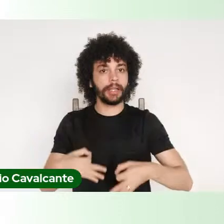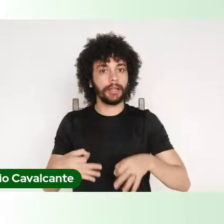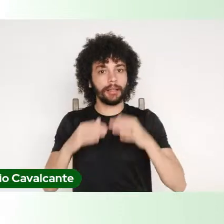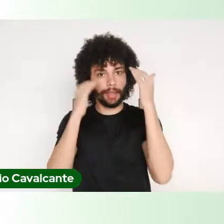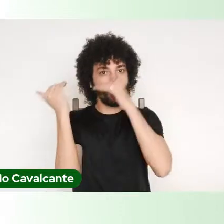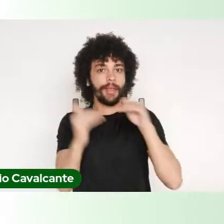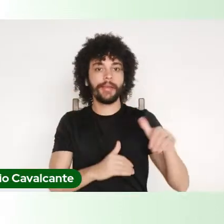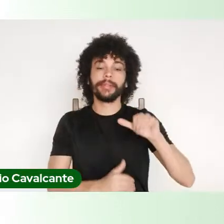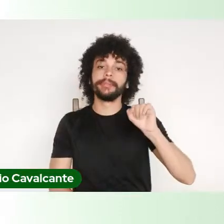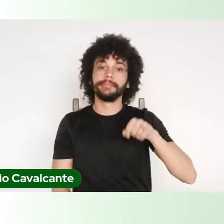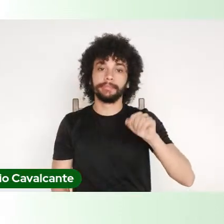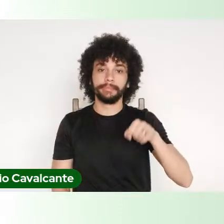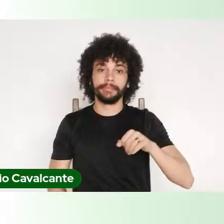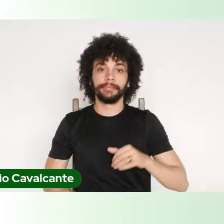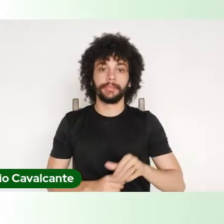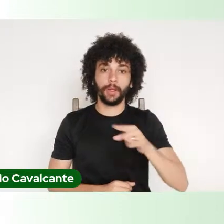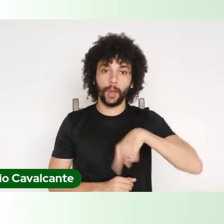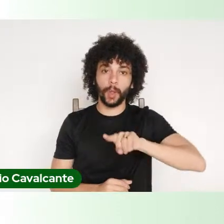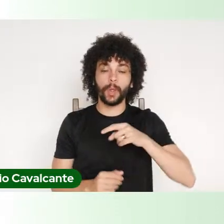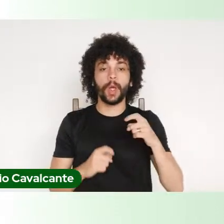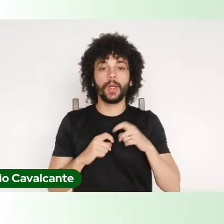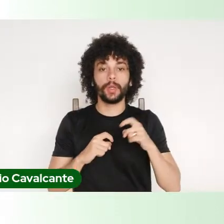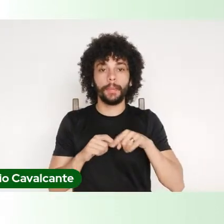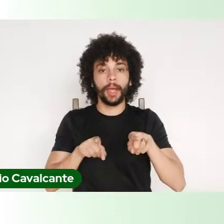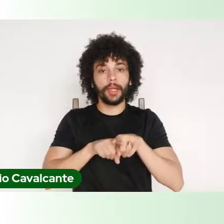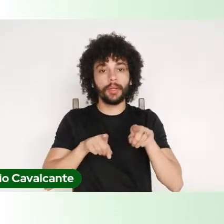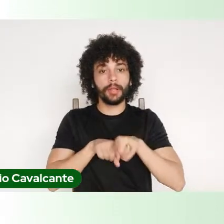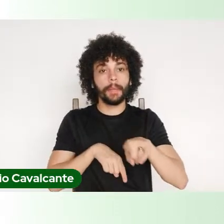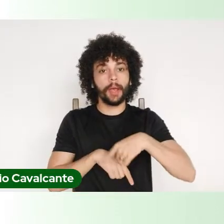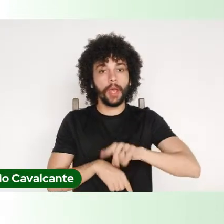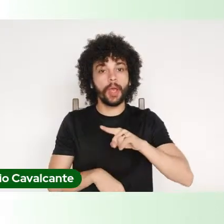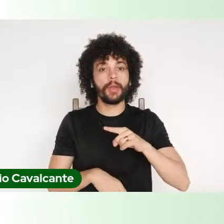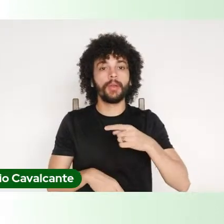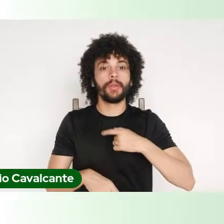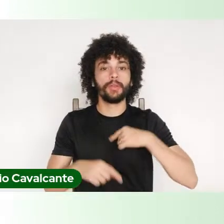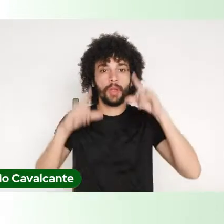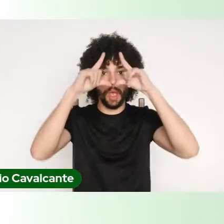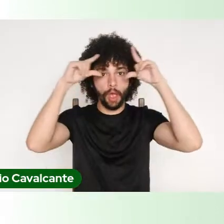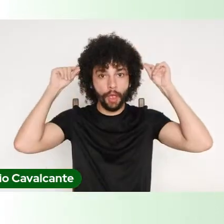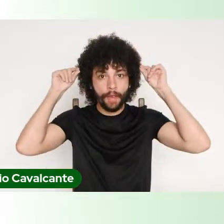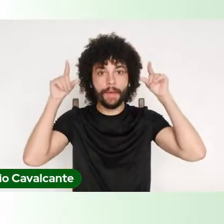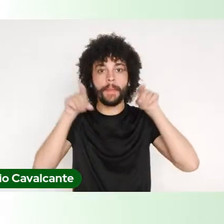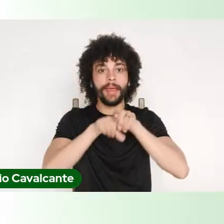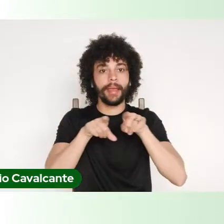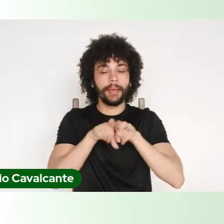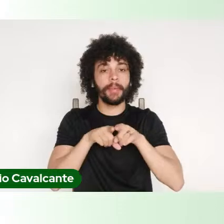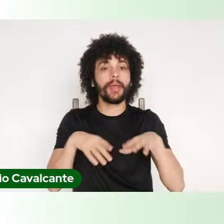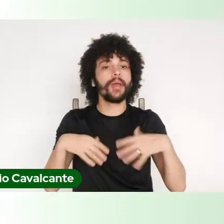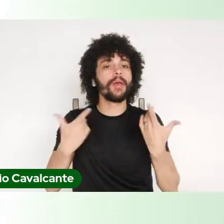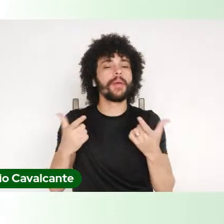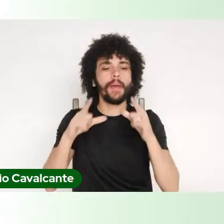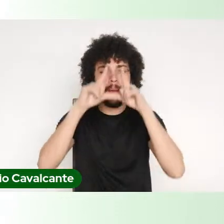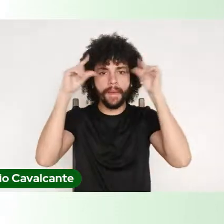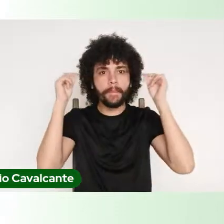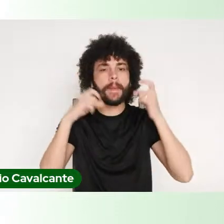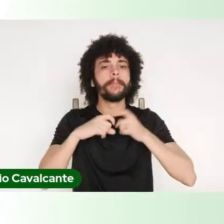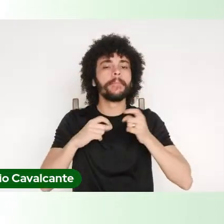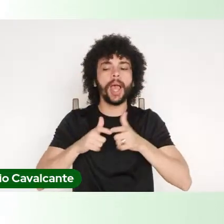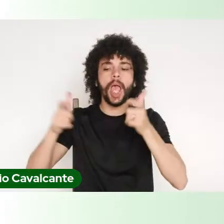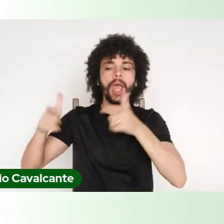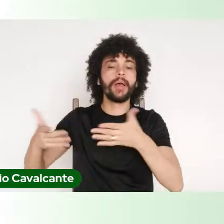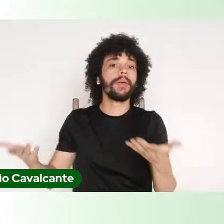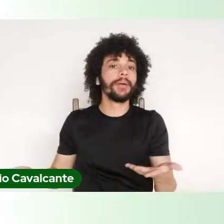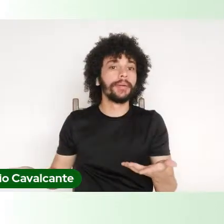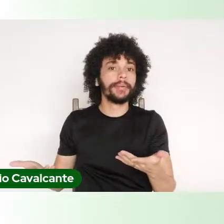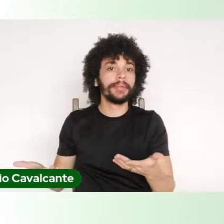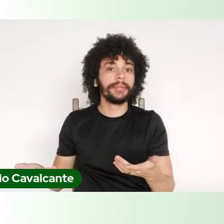dos nossos médicos, dos nossos enfermeiros. Da onde vêm os médicos? Da onde vêm os enfermeiros? Os